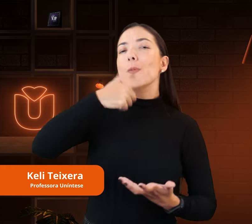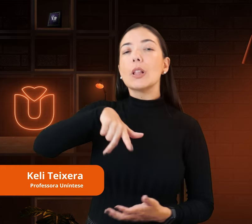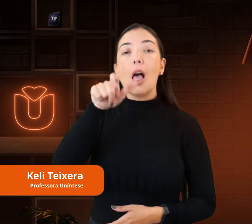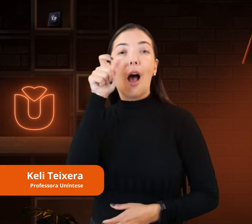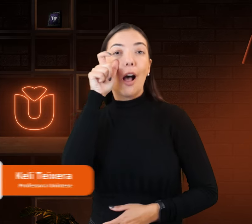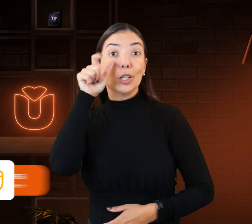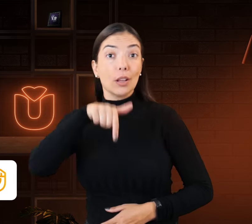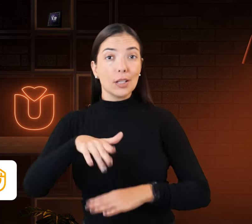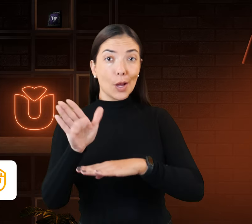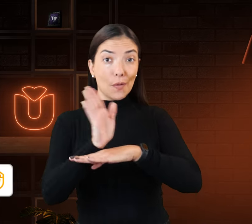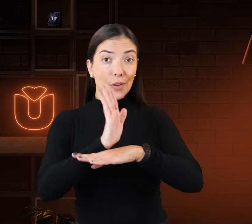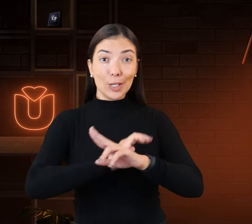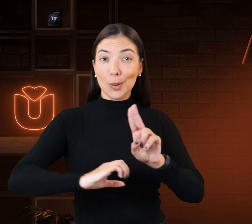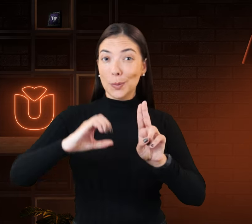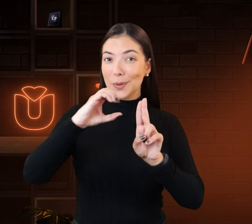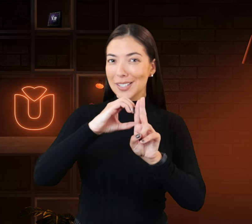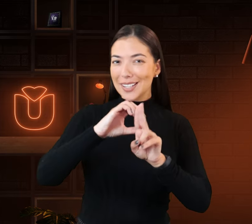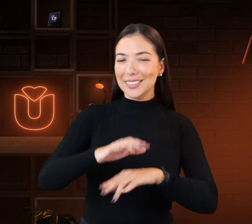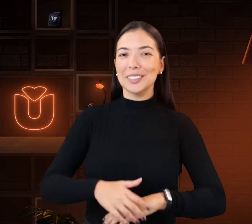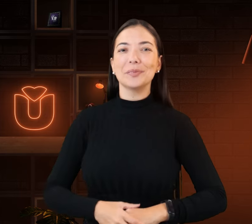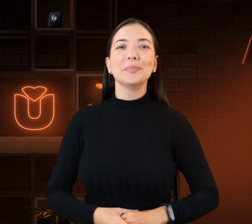Curtam o vídeo da Uníntese aqui no canal.